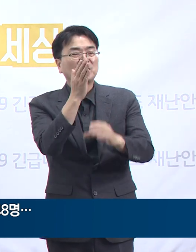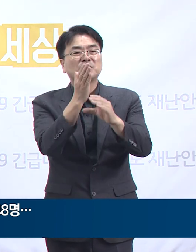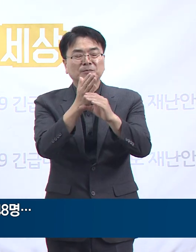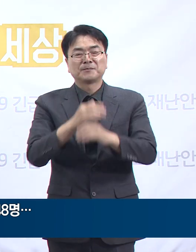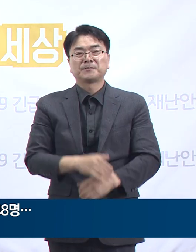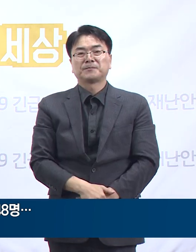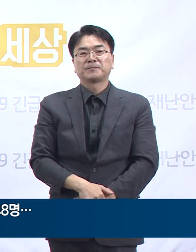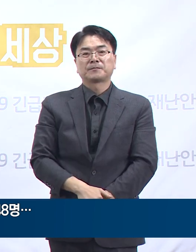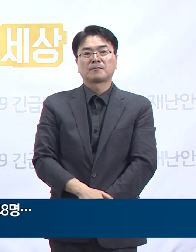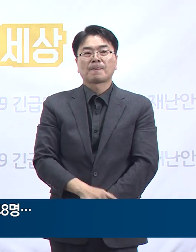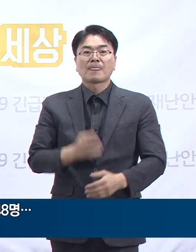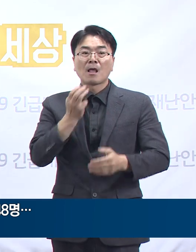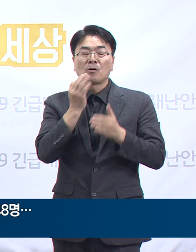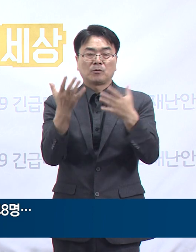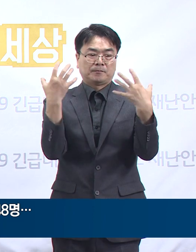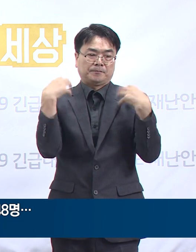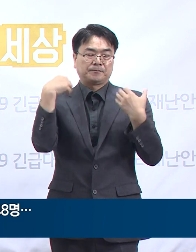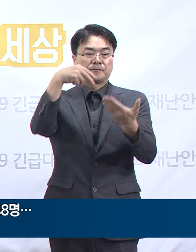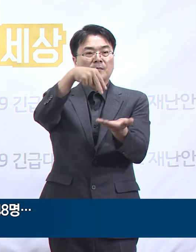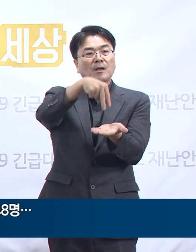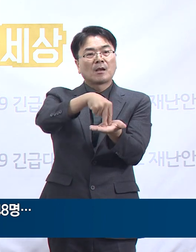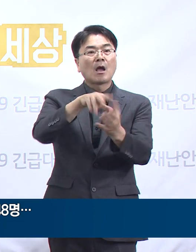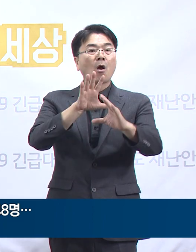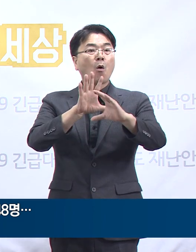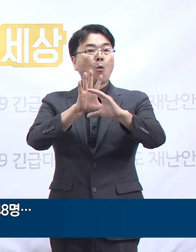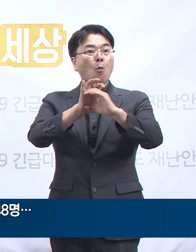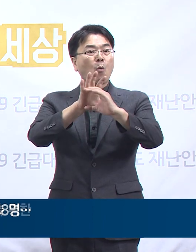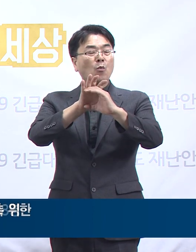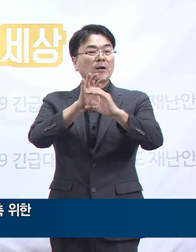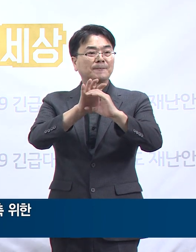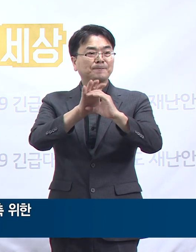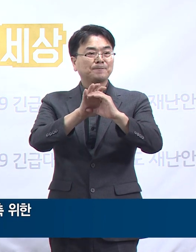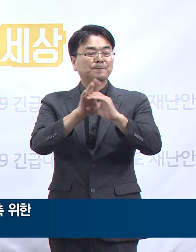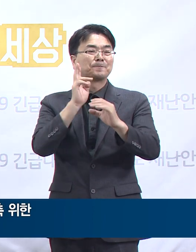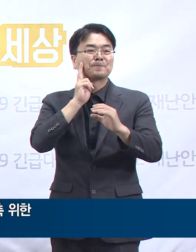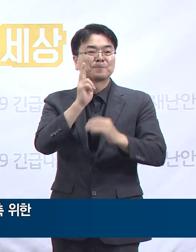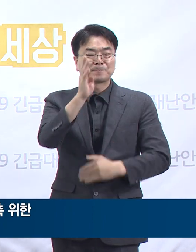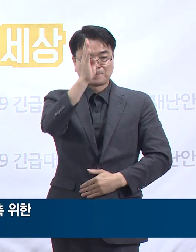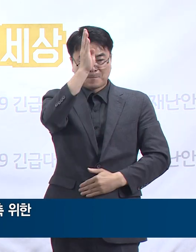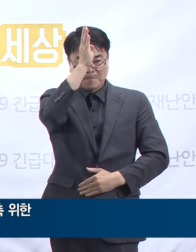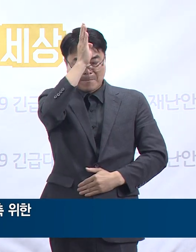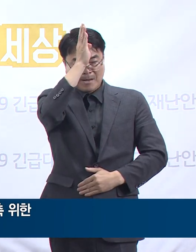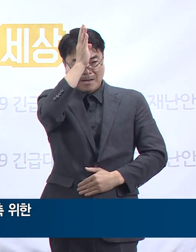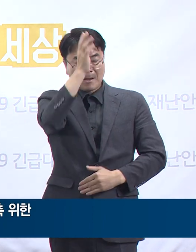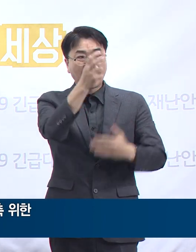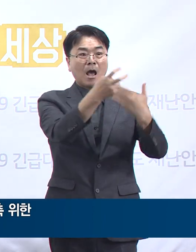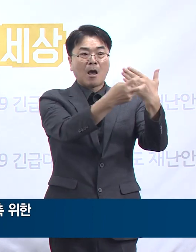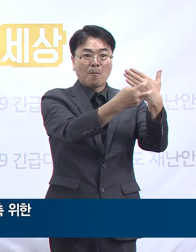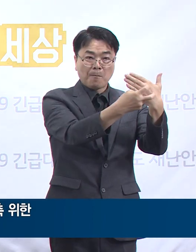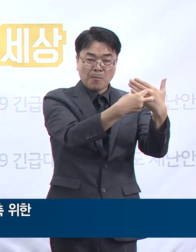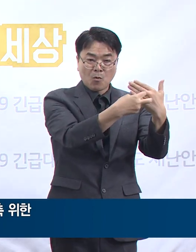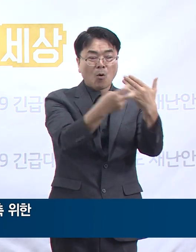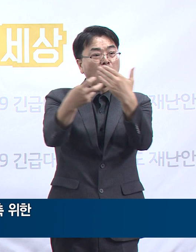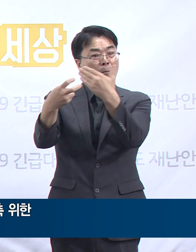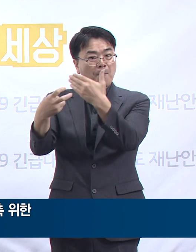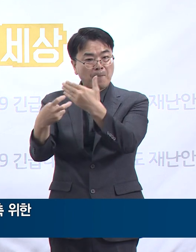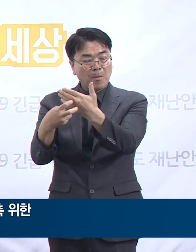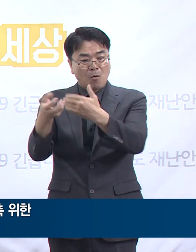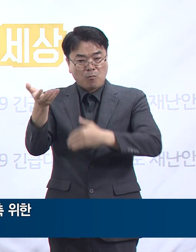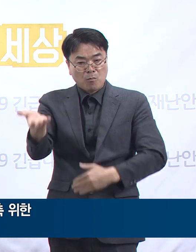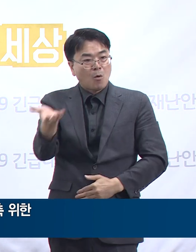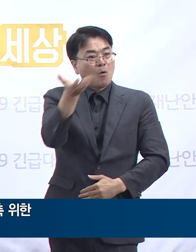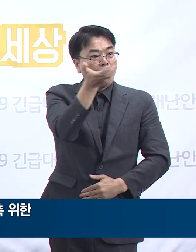경기도는 코로나19 중증 환자의 병원 간 이송 시스템을 구축하기 위해서 현장